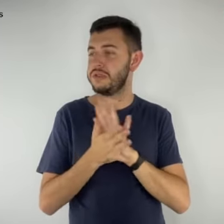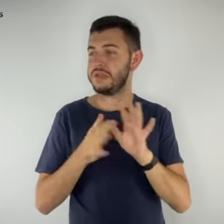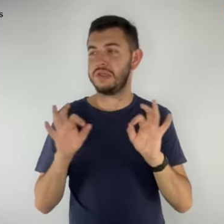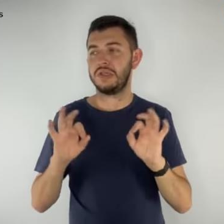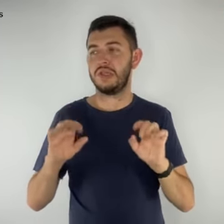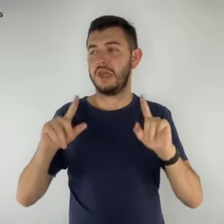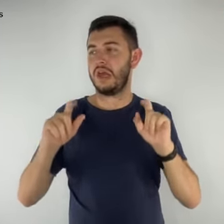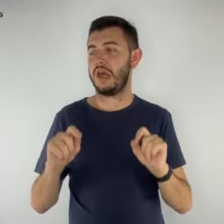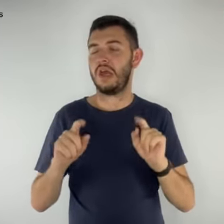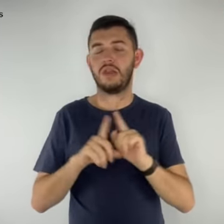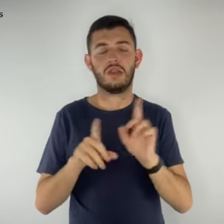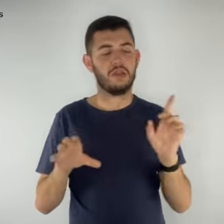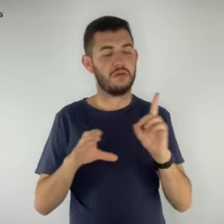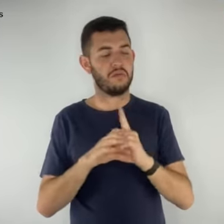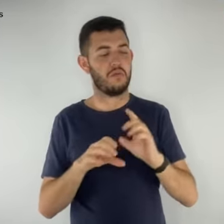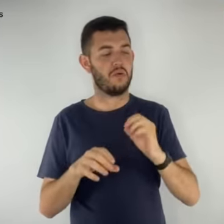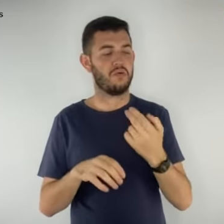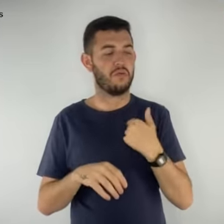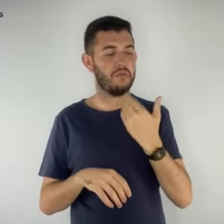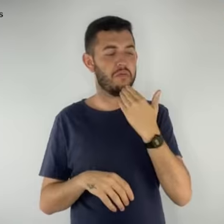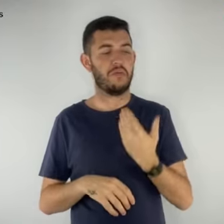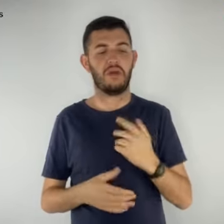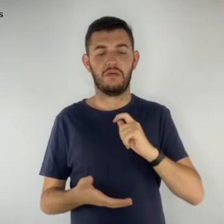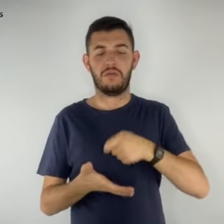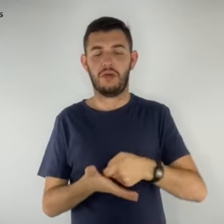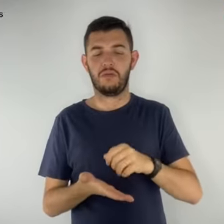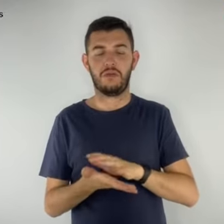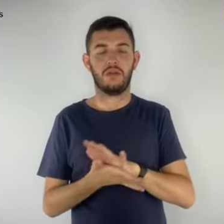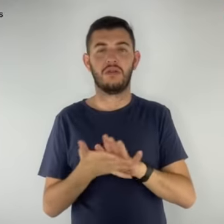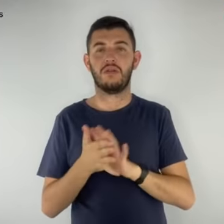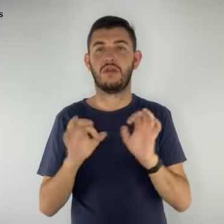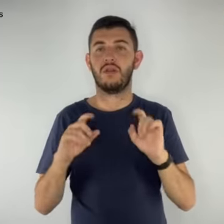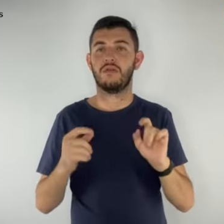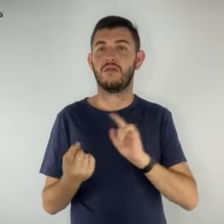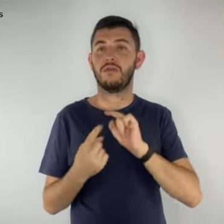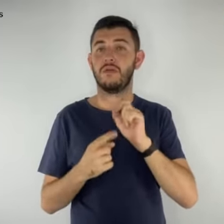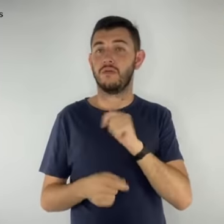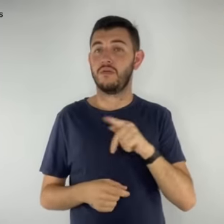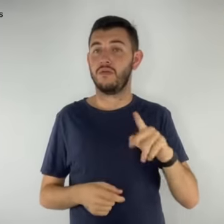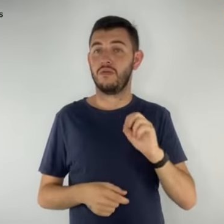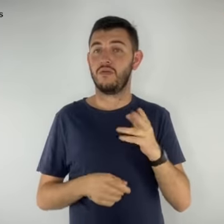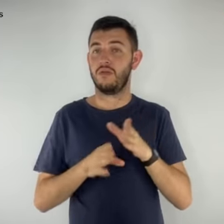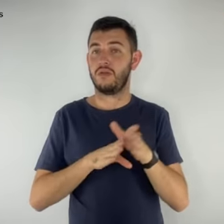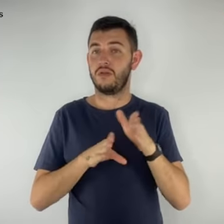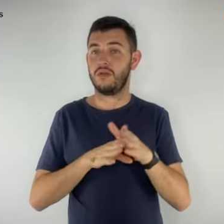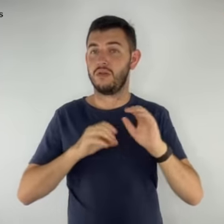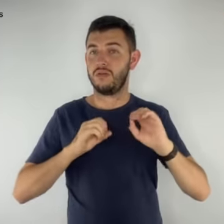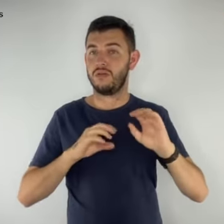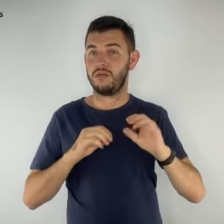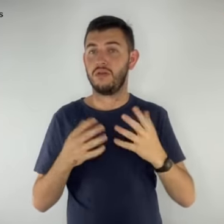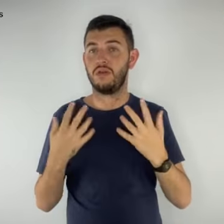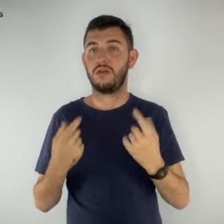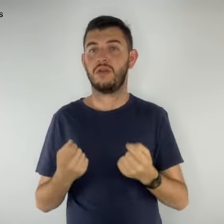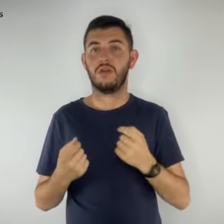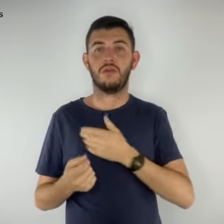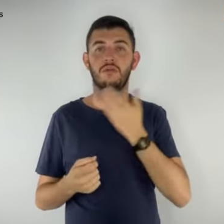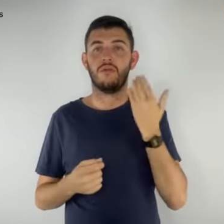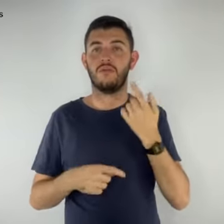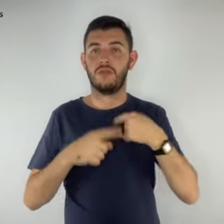nenhum tipo de transação bancária para que professores e orientadores educacionais recebam vantagens